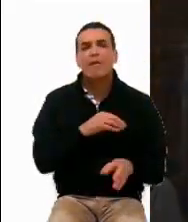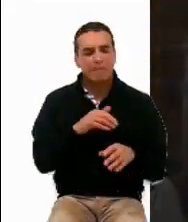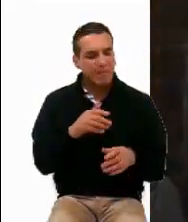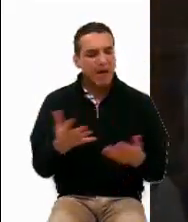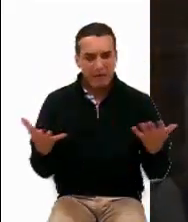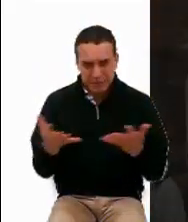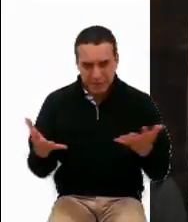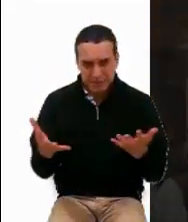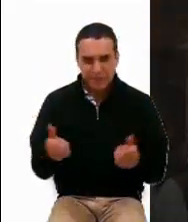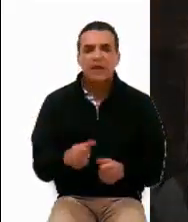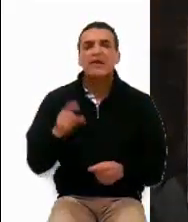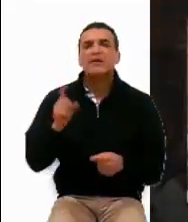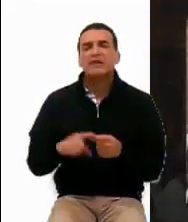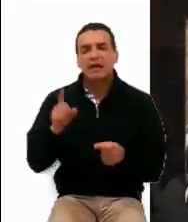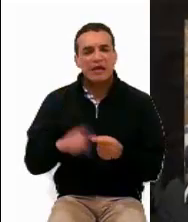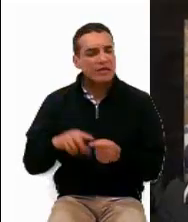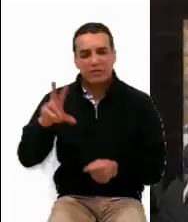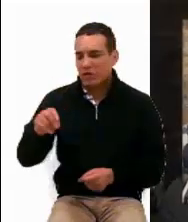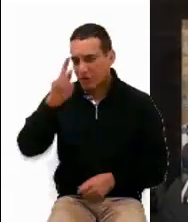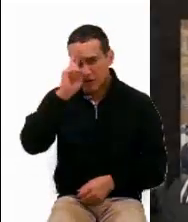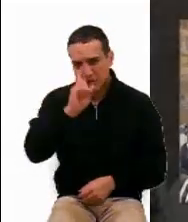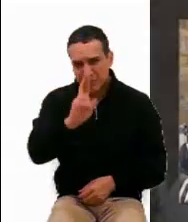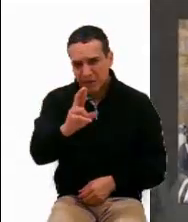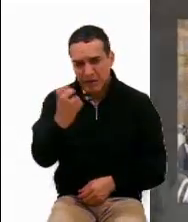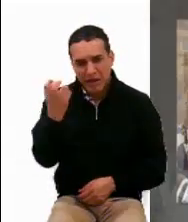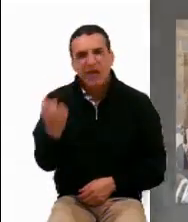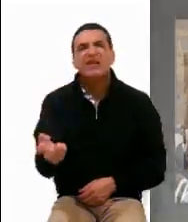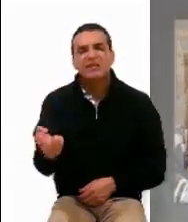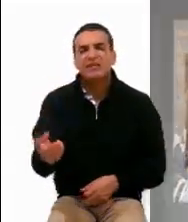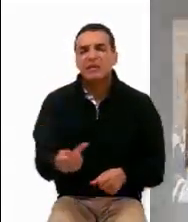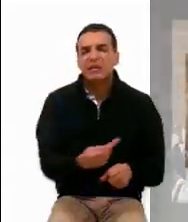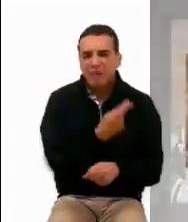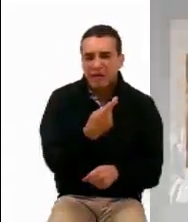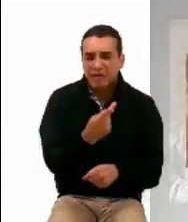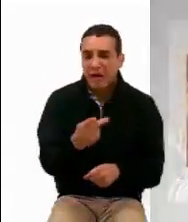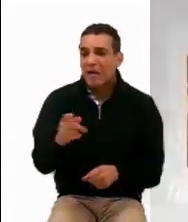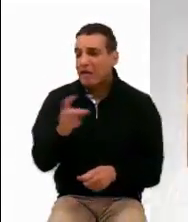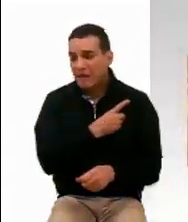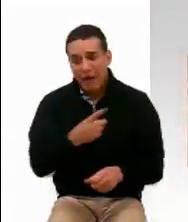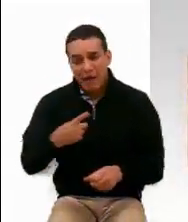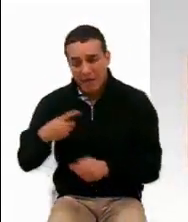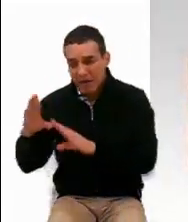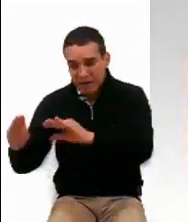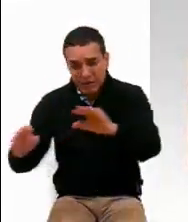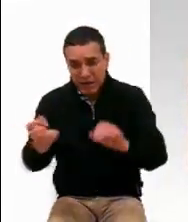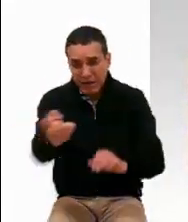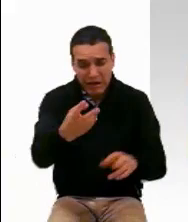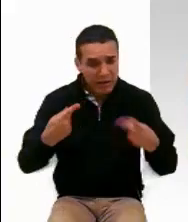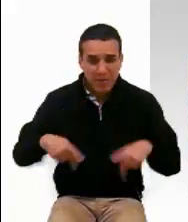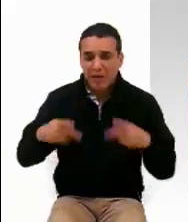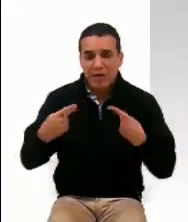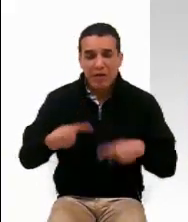Por lo tanto, el que quebrante uno de estos preceptos menores y enseñe eso a los hombres,